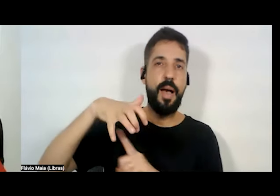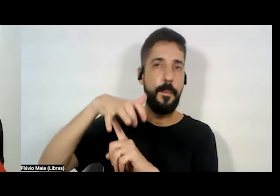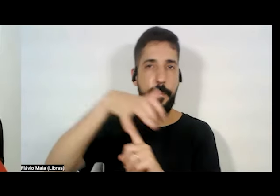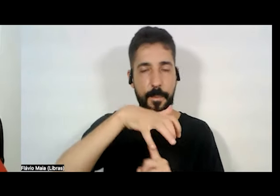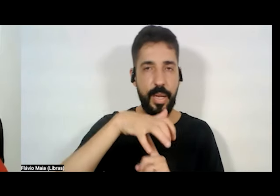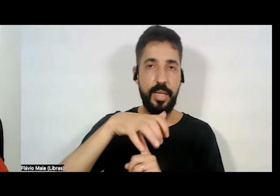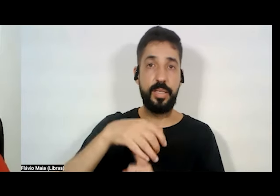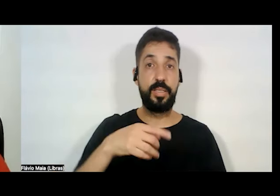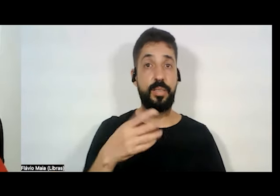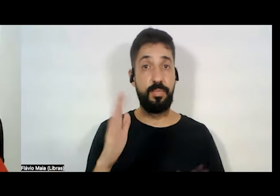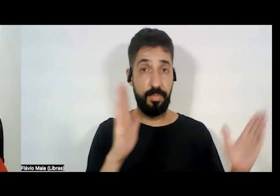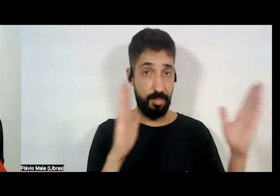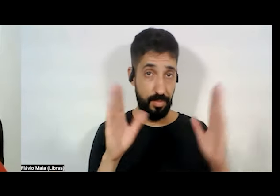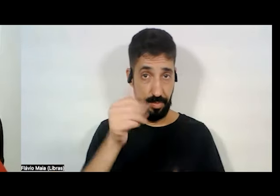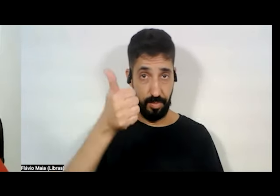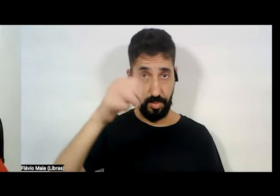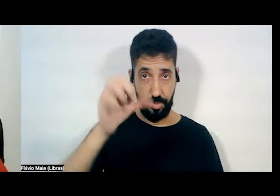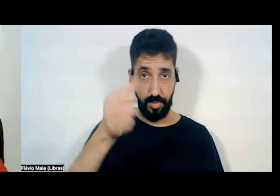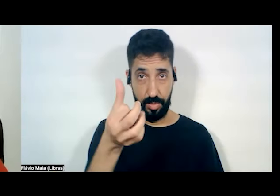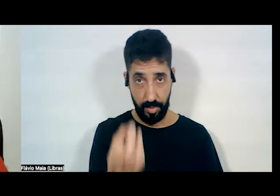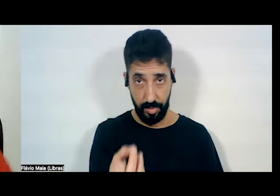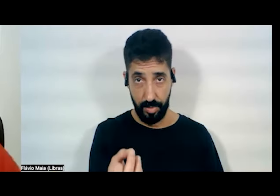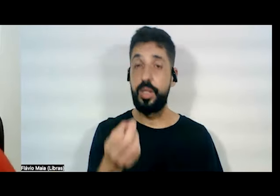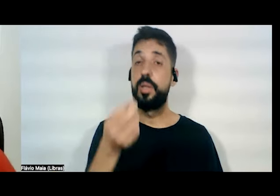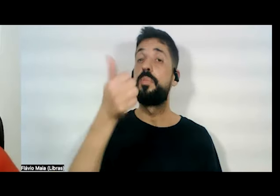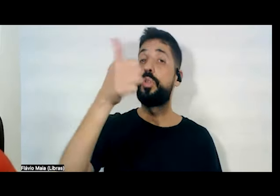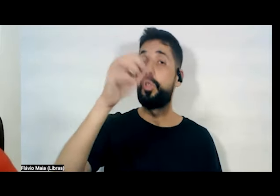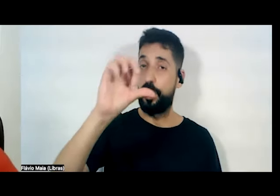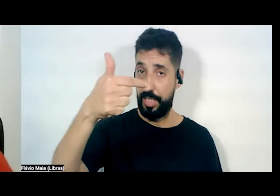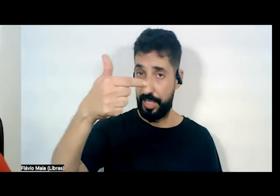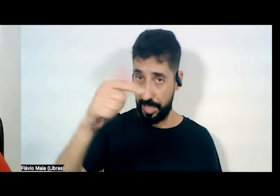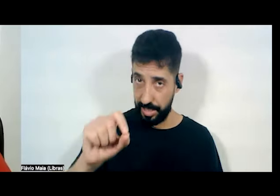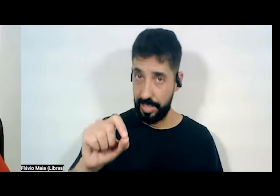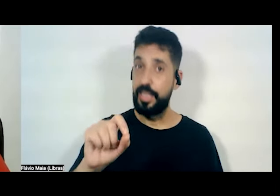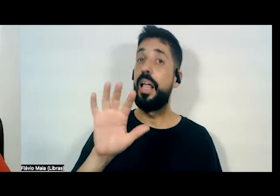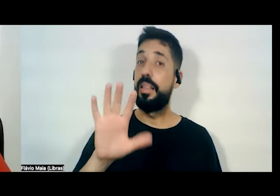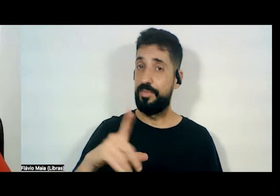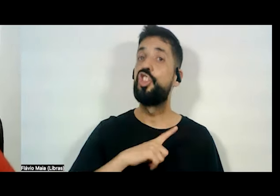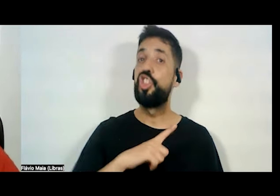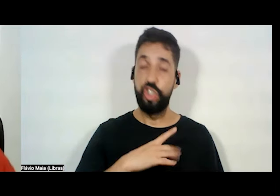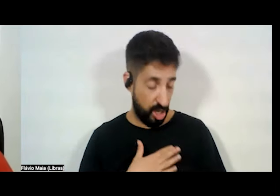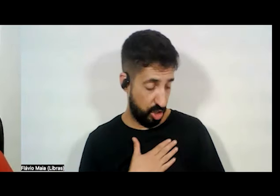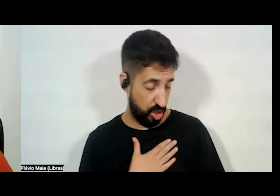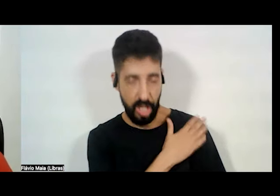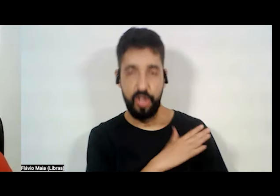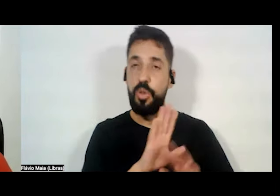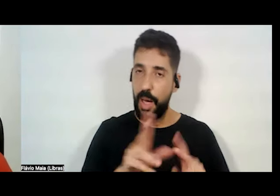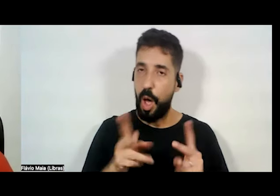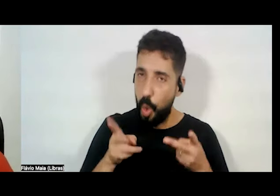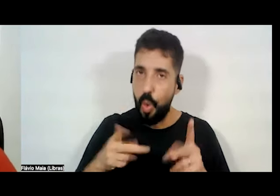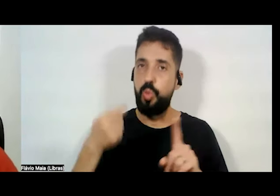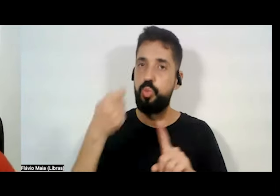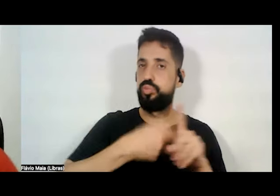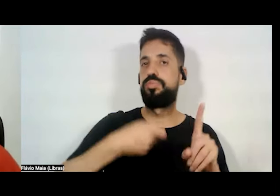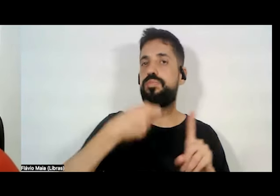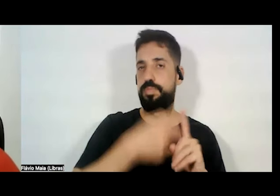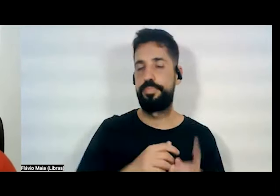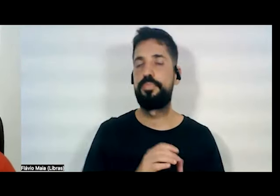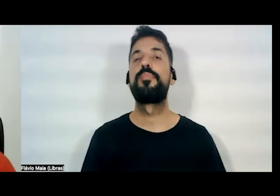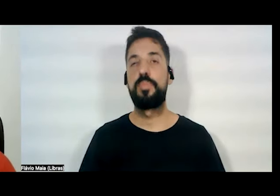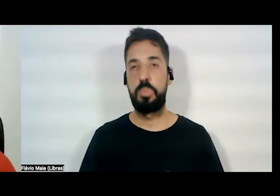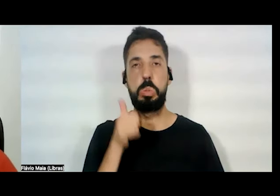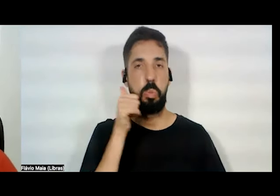60, na década de 70, apesar da ditadura. Apesar da ditadura, as mulheres